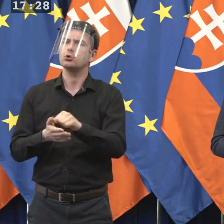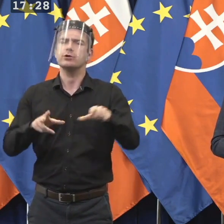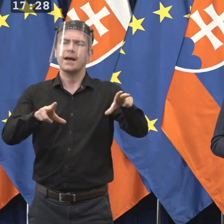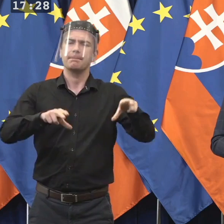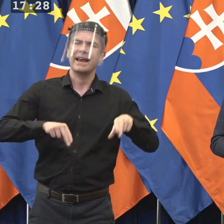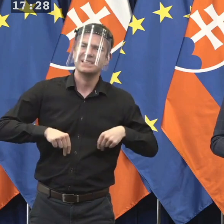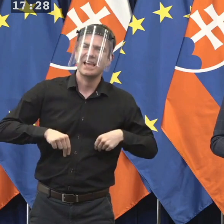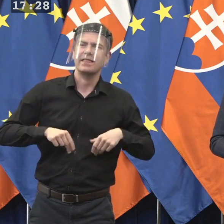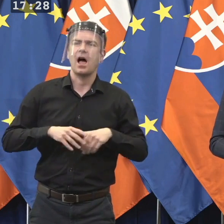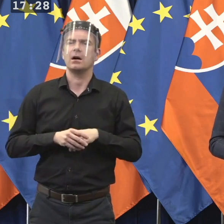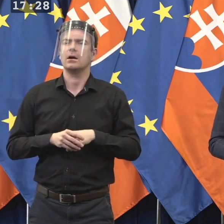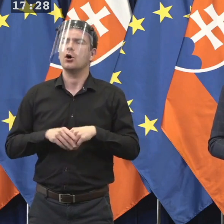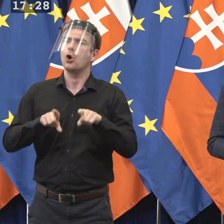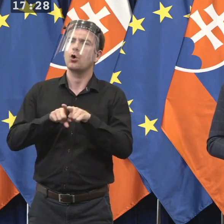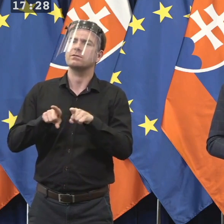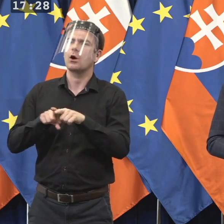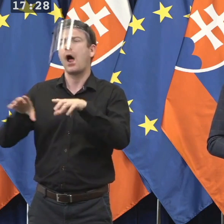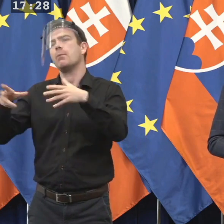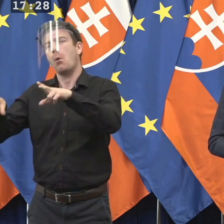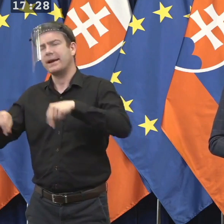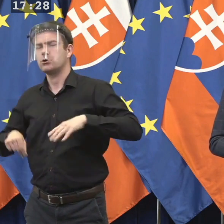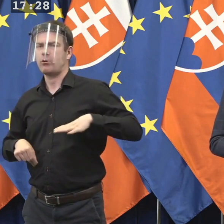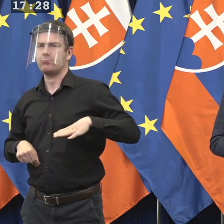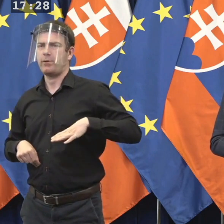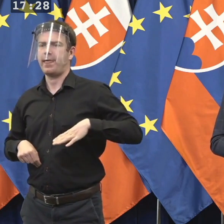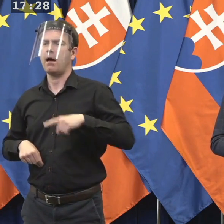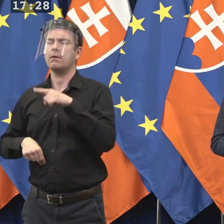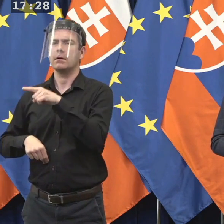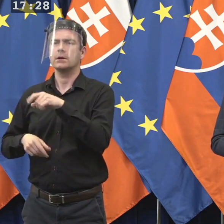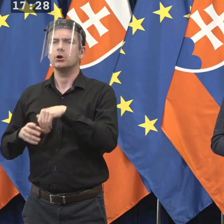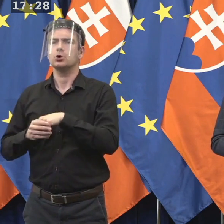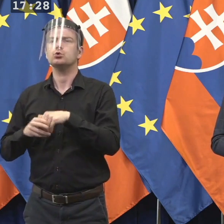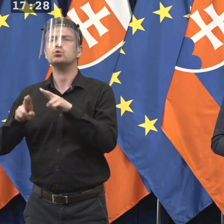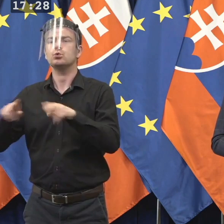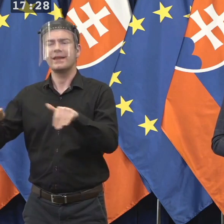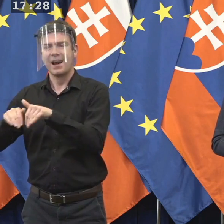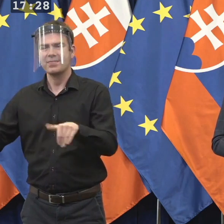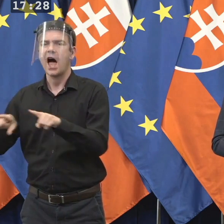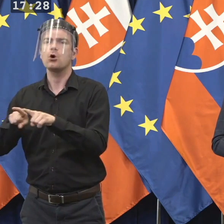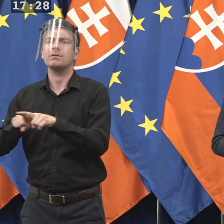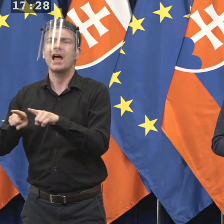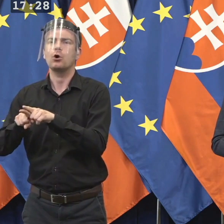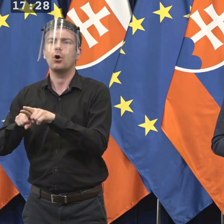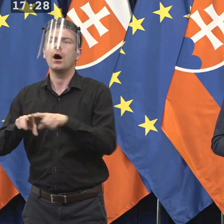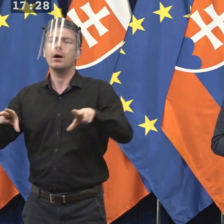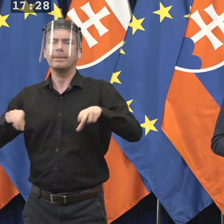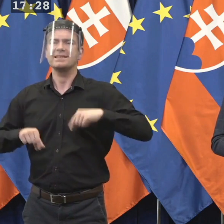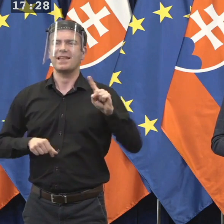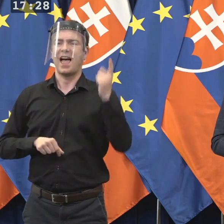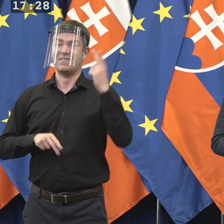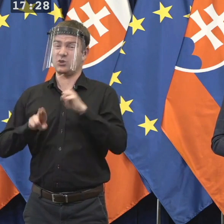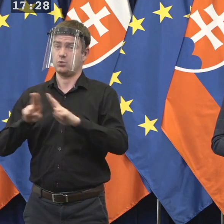súdnej rady, je to šéf najvyššieho súdu. A to by malo byť jasné, že tu bolo